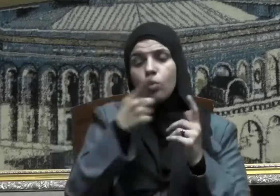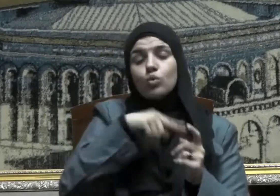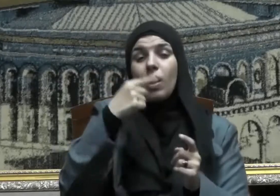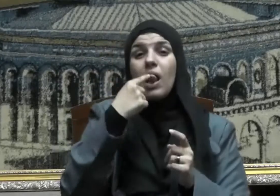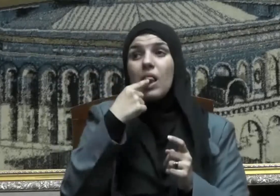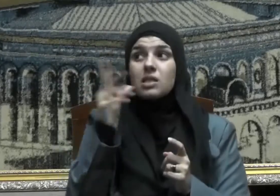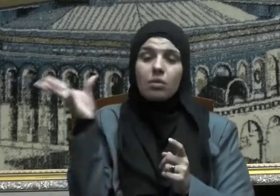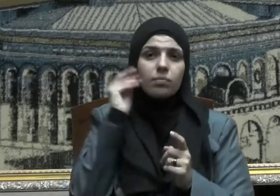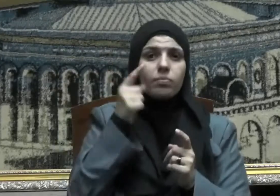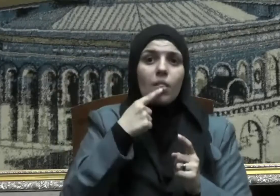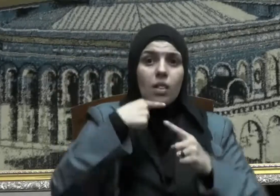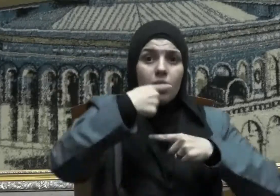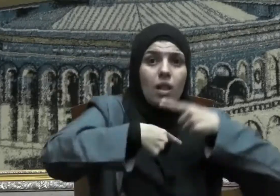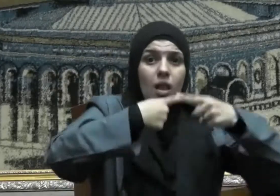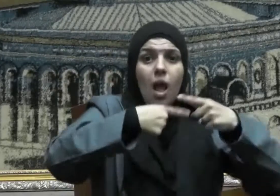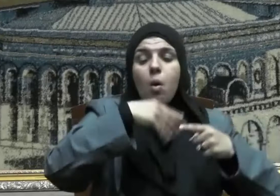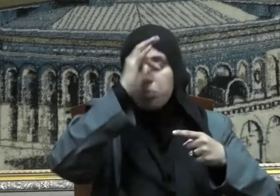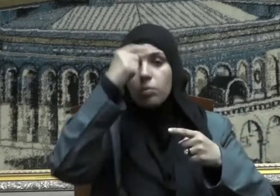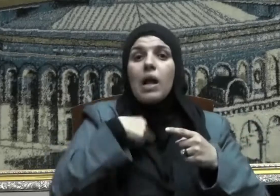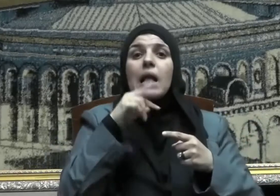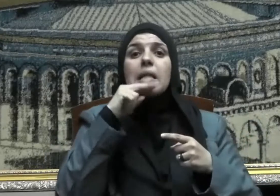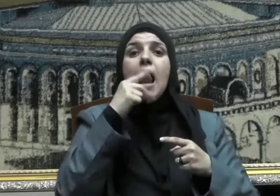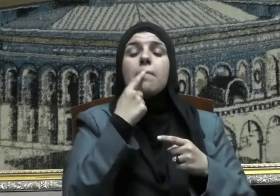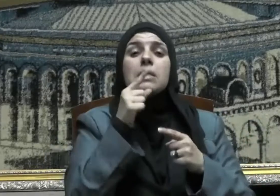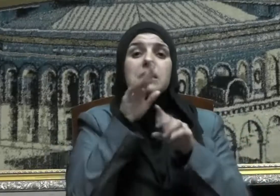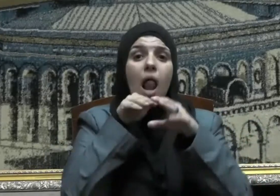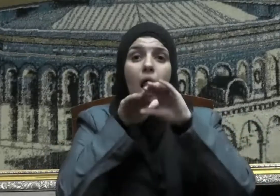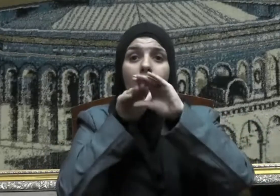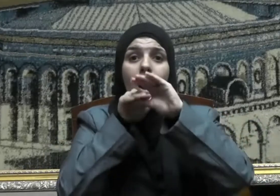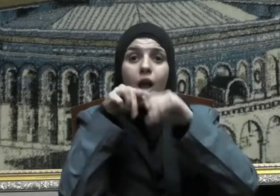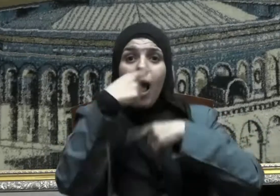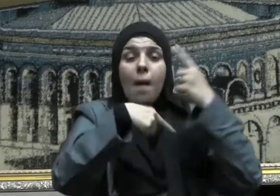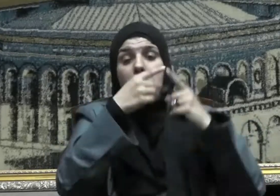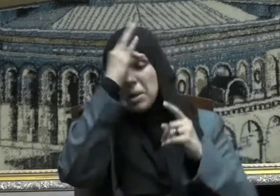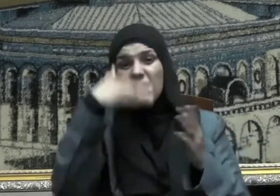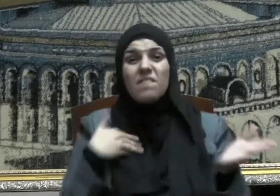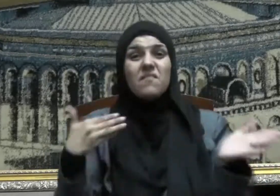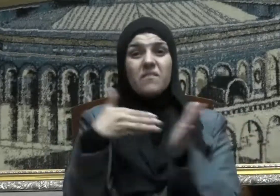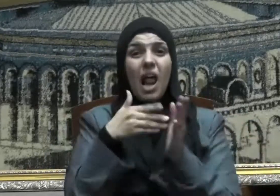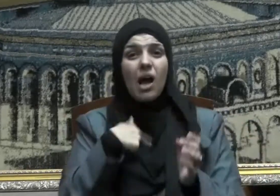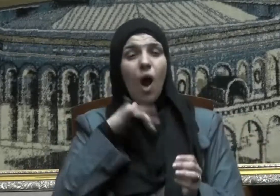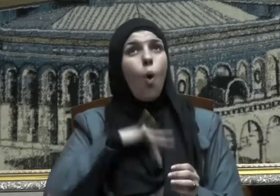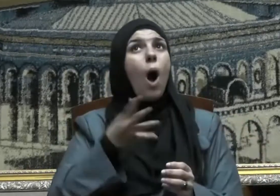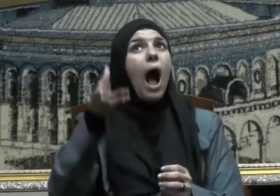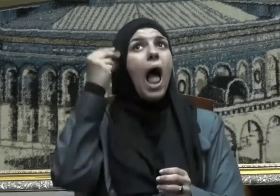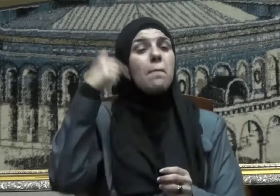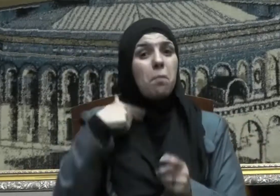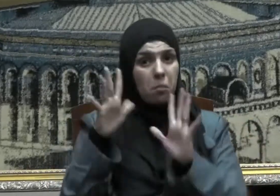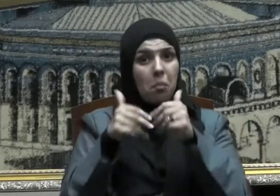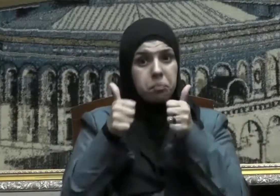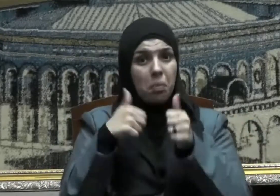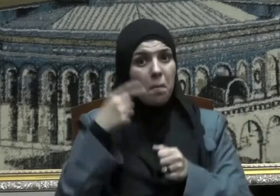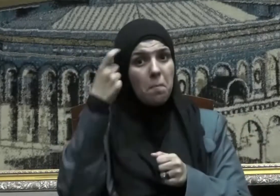تلقونه بألسنتكم وتقولون بأفواهكم ما ليس لكم به علم